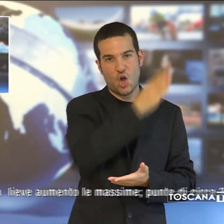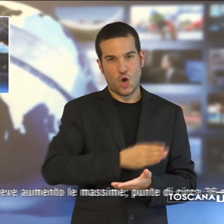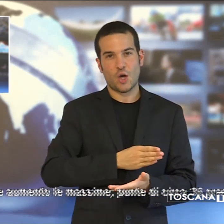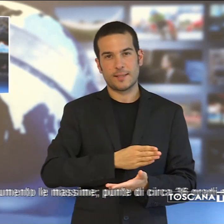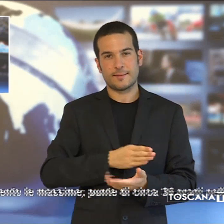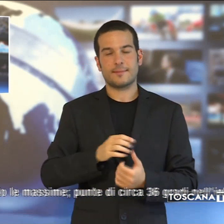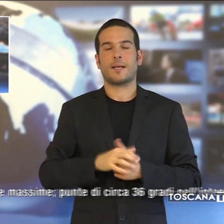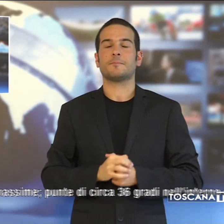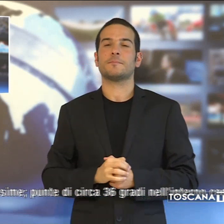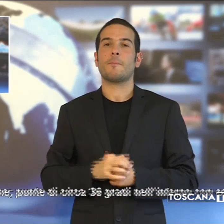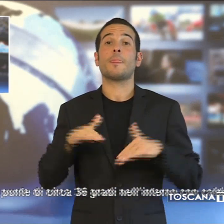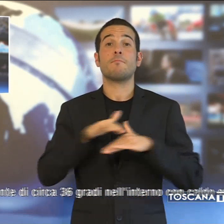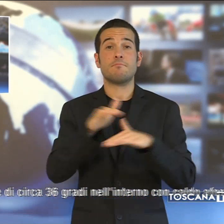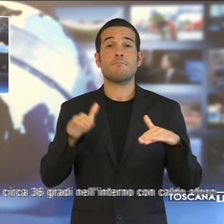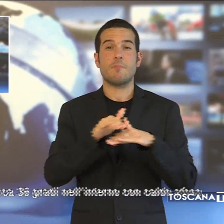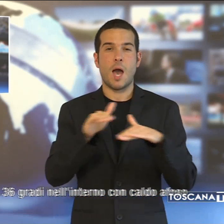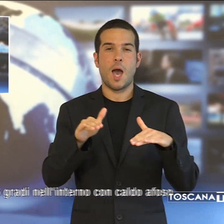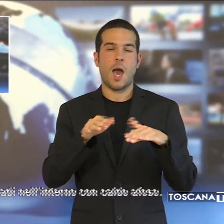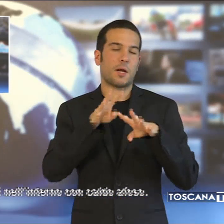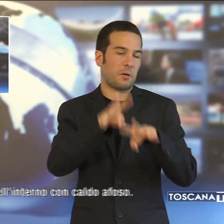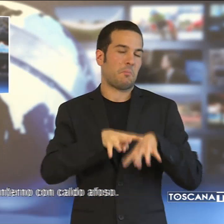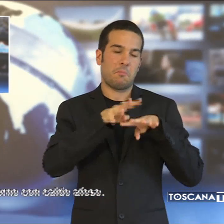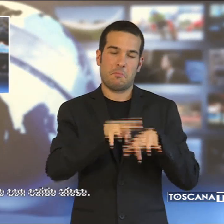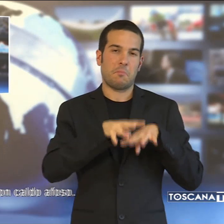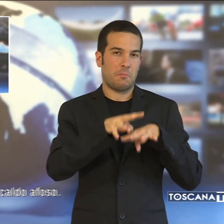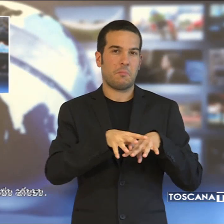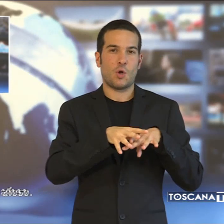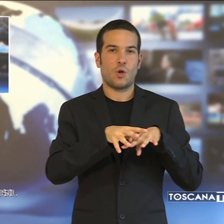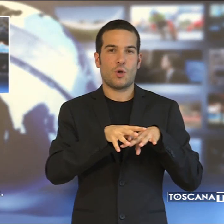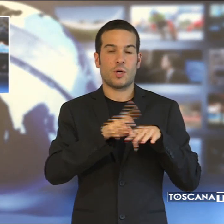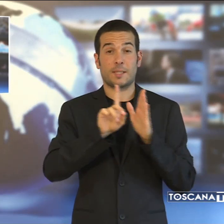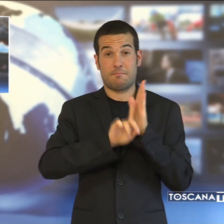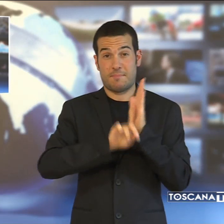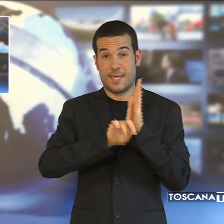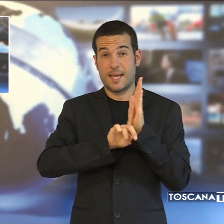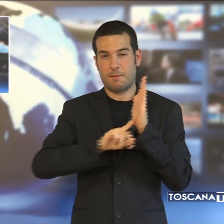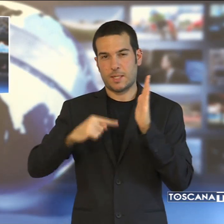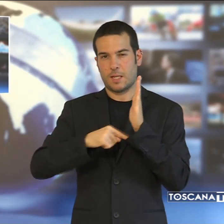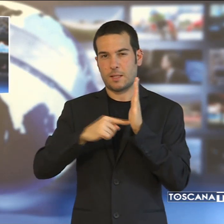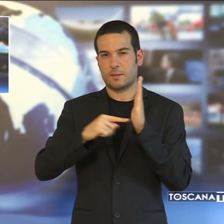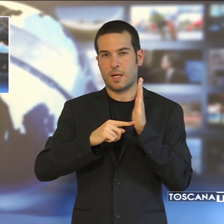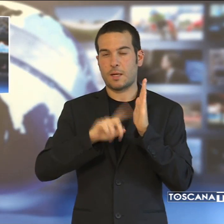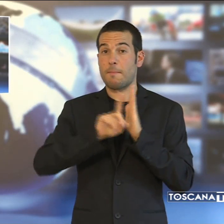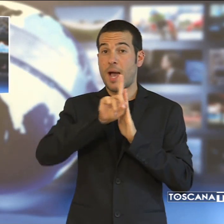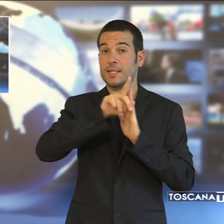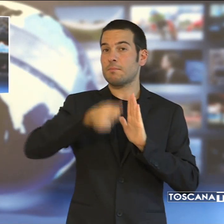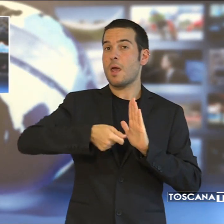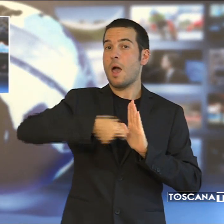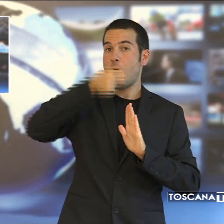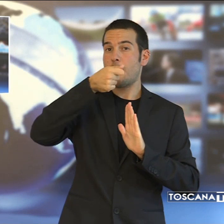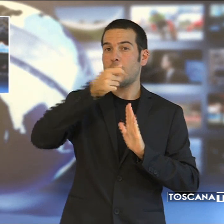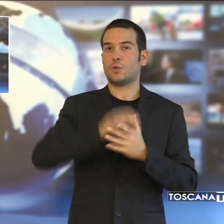Mari poco mossi, temperature minime stazionarie, in lievo aumento le massime.